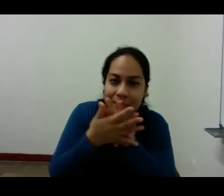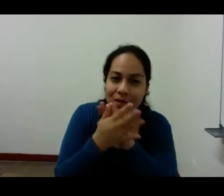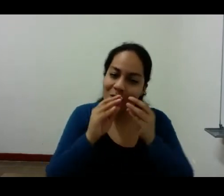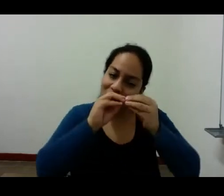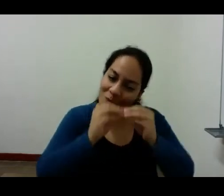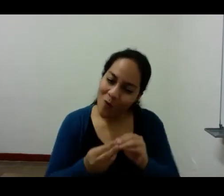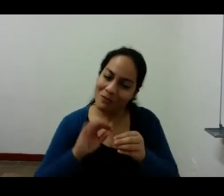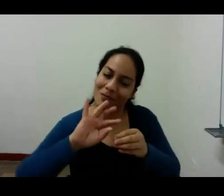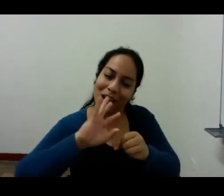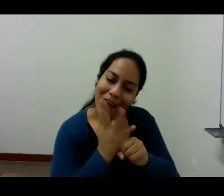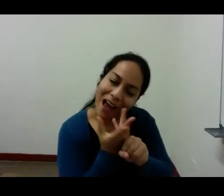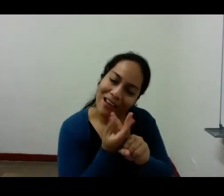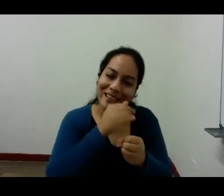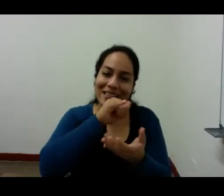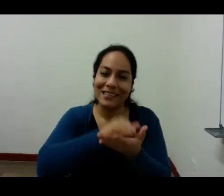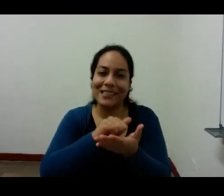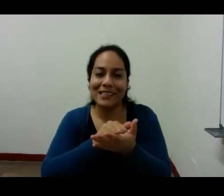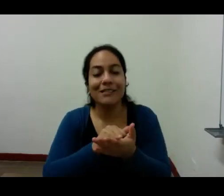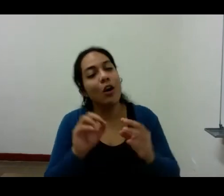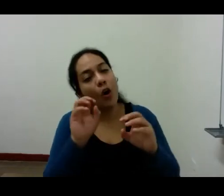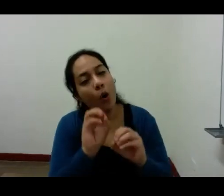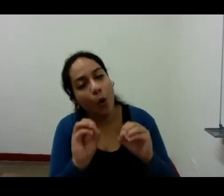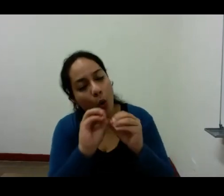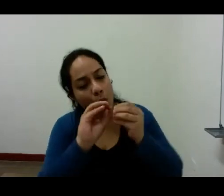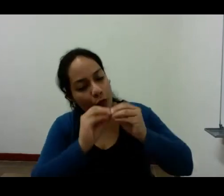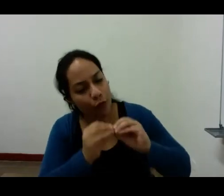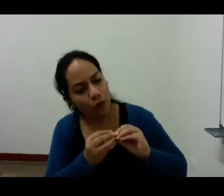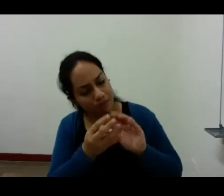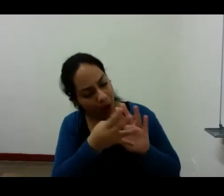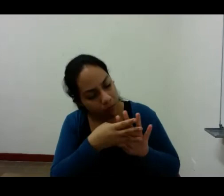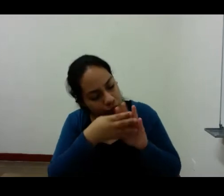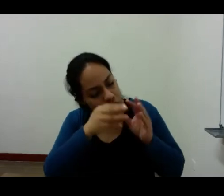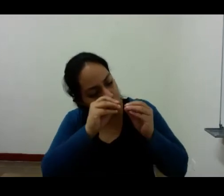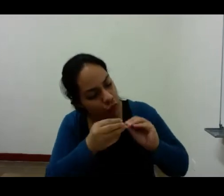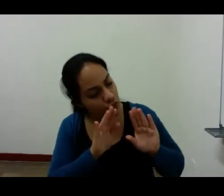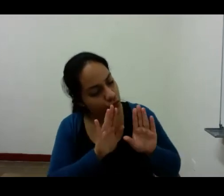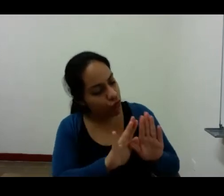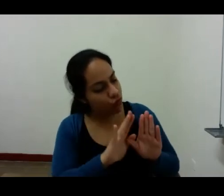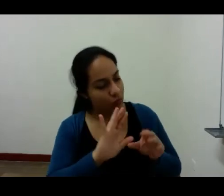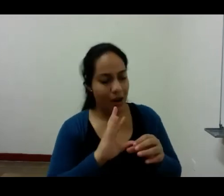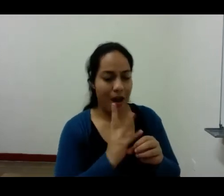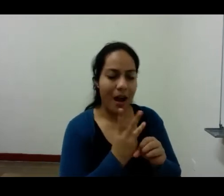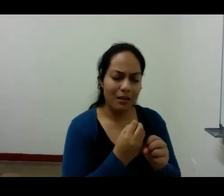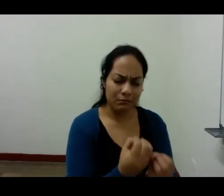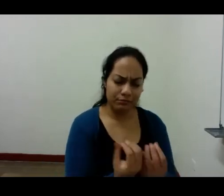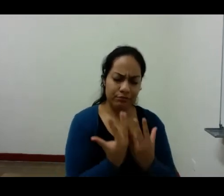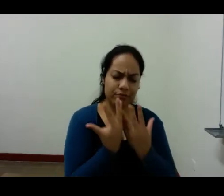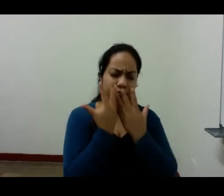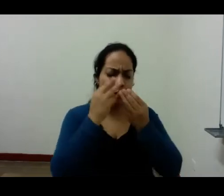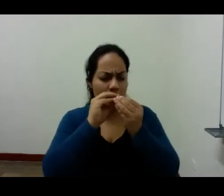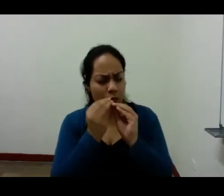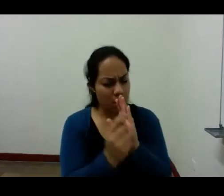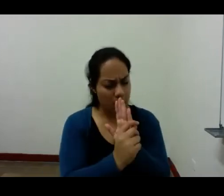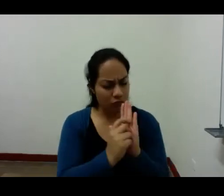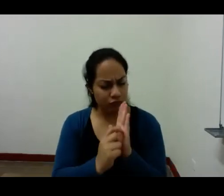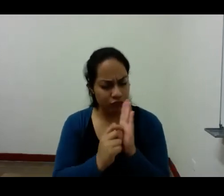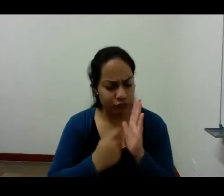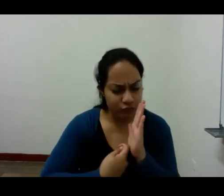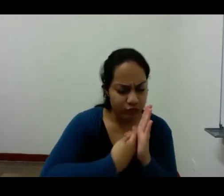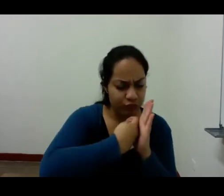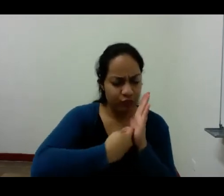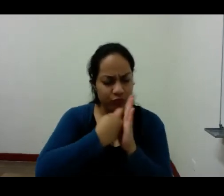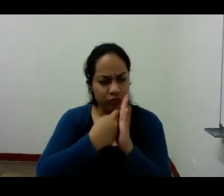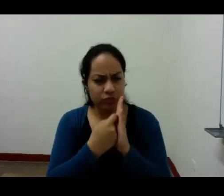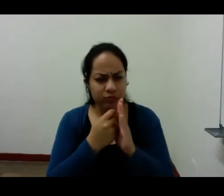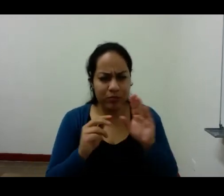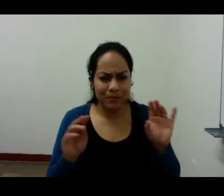artística o un cuño artístico que evoca la acción de grabar timbrar o